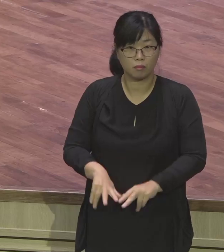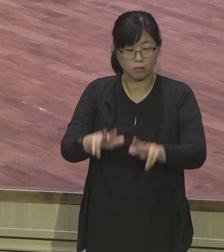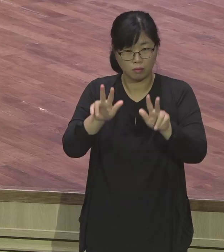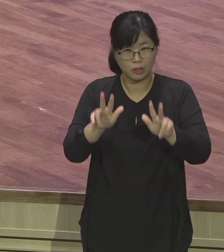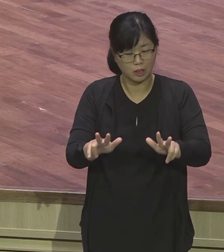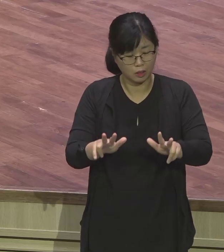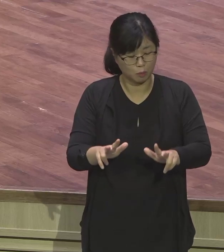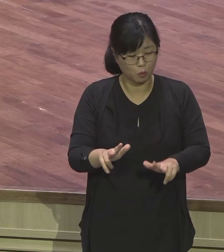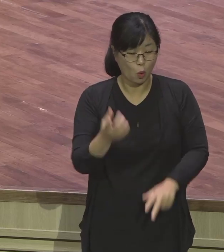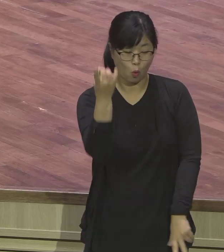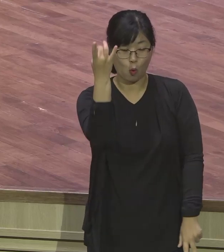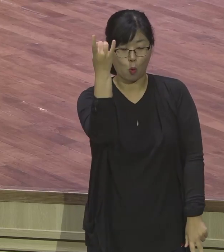건물을 보고 왔습니다.